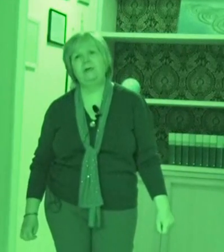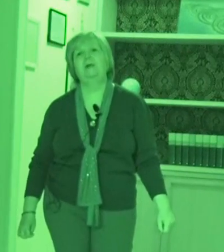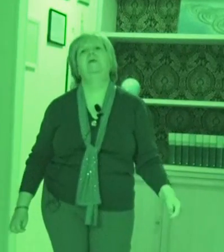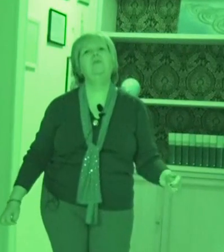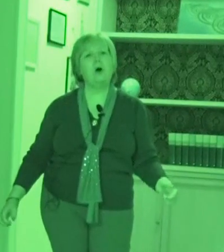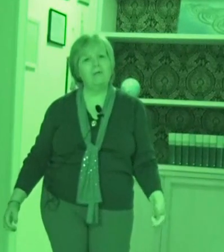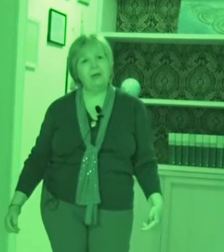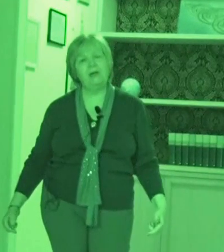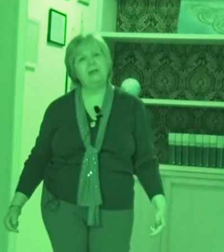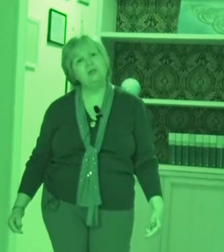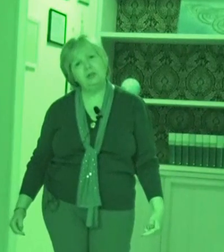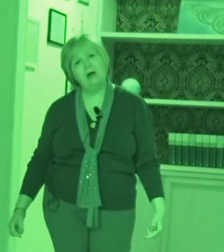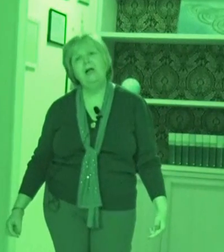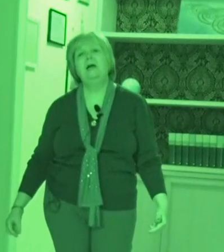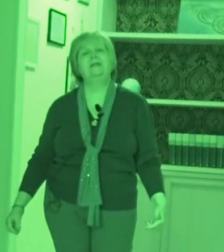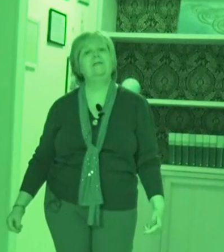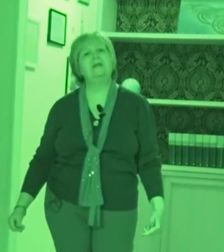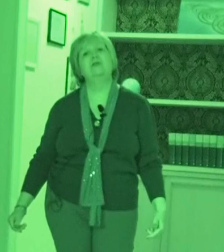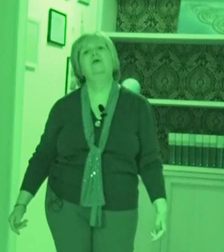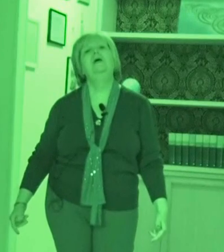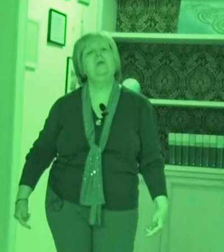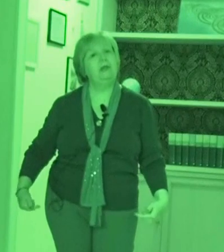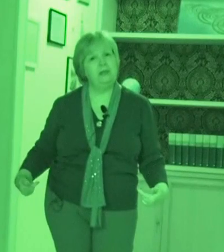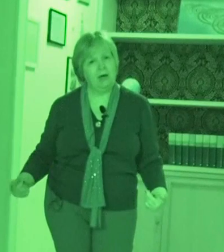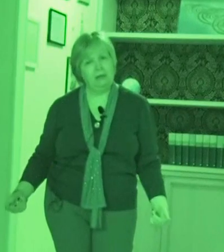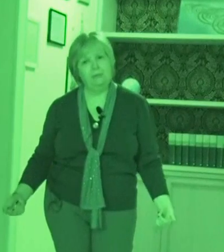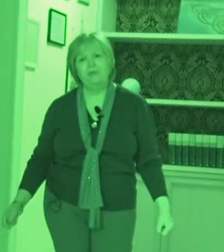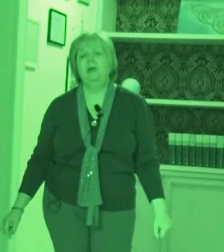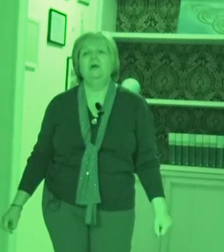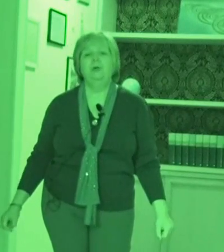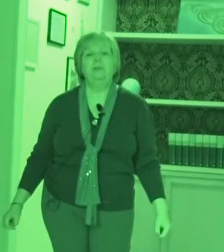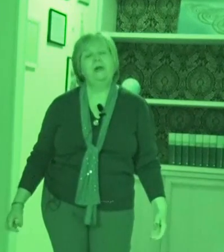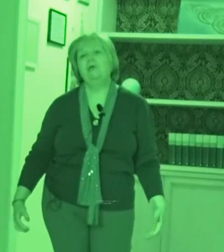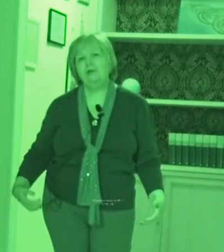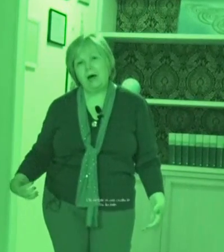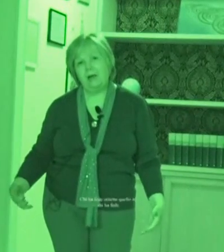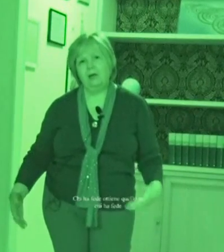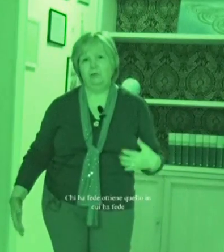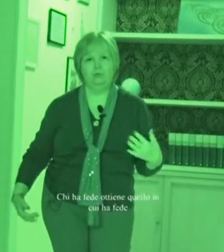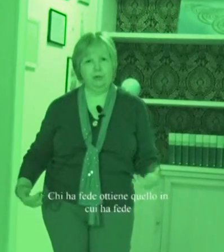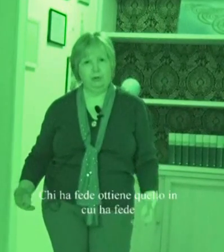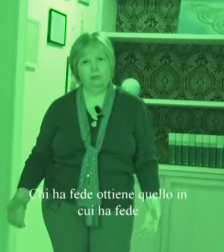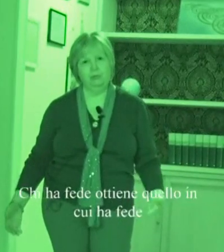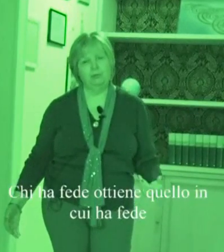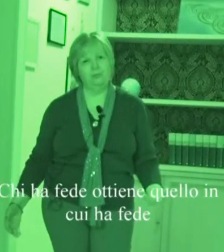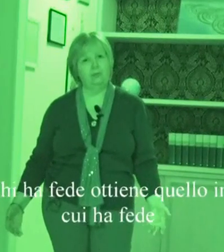muovere l'energia attraverso i meridiani, quindi per aiutare questo circolo, questo flusso